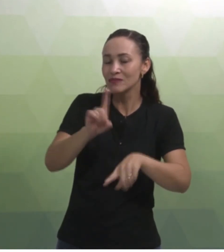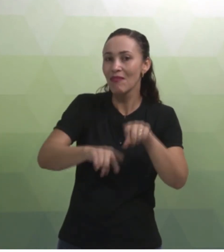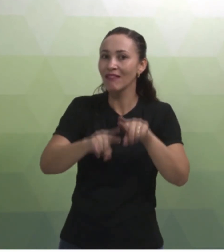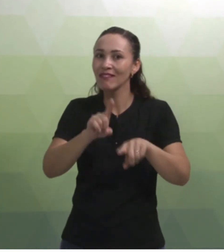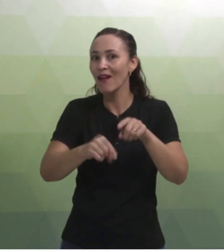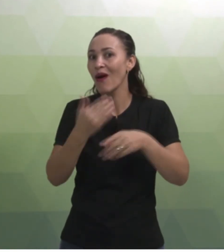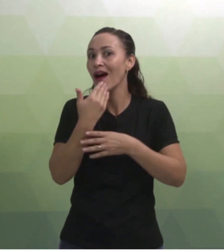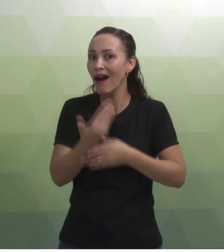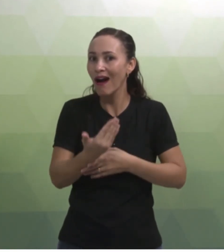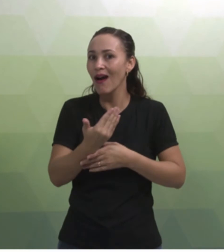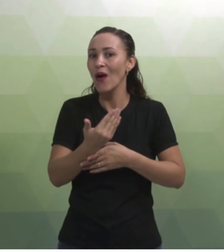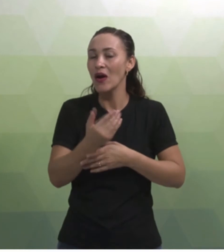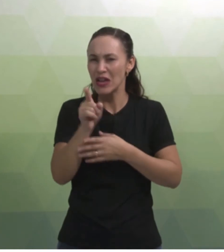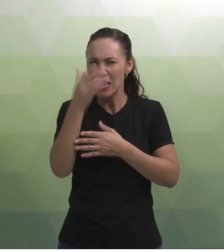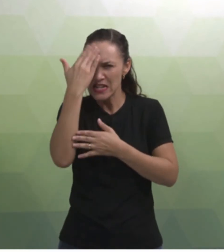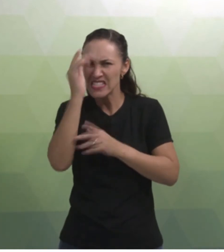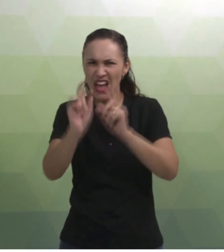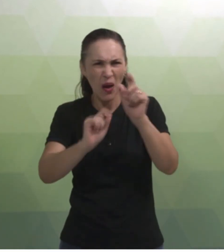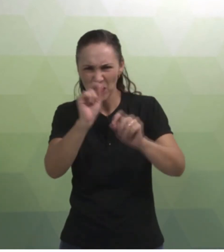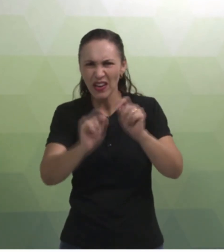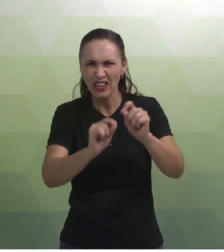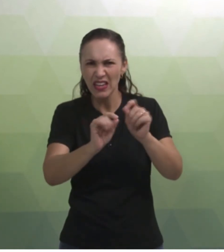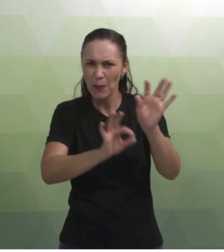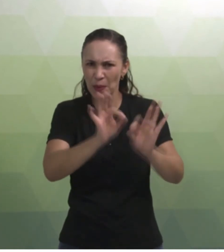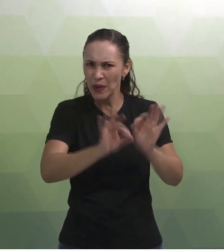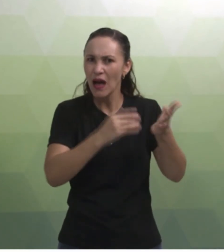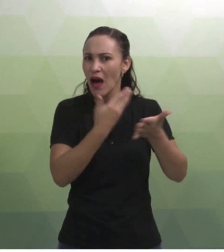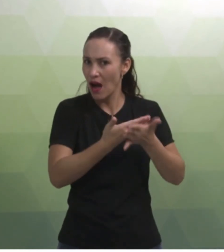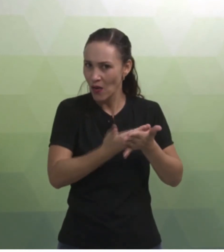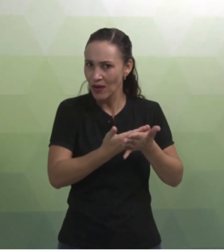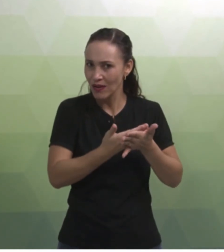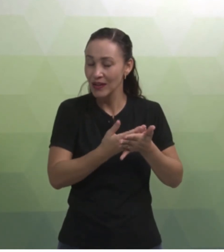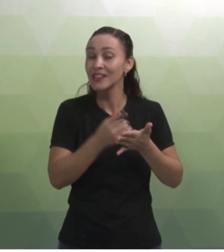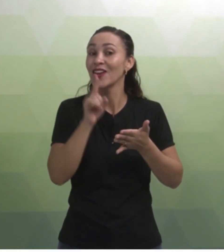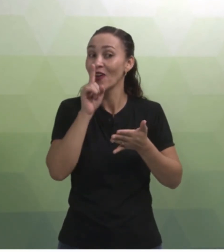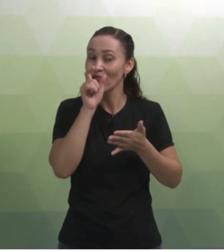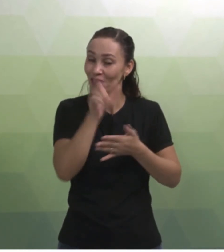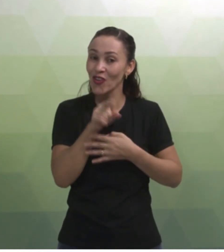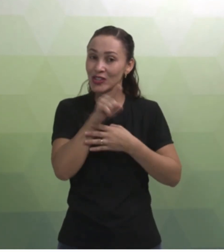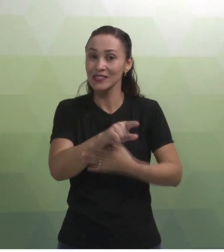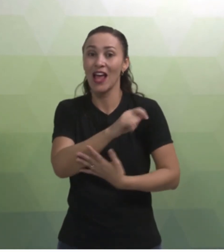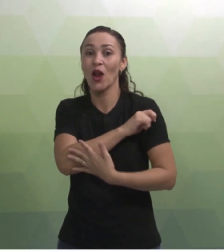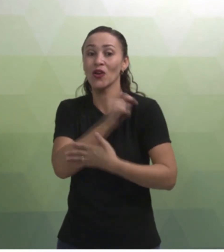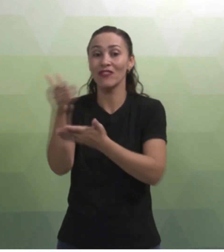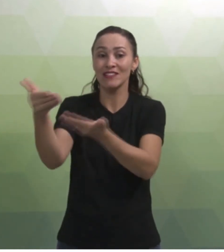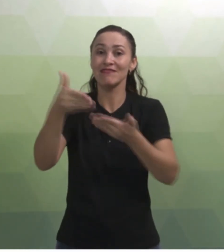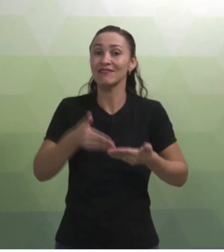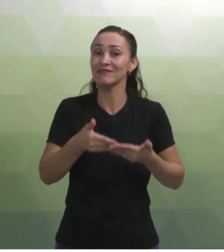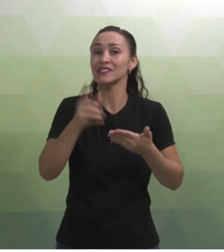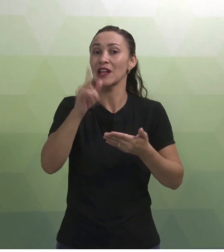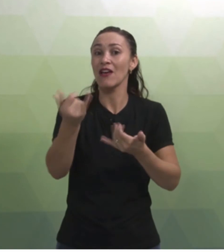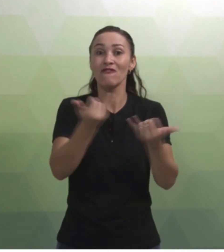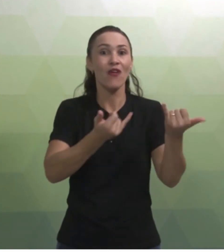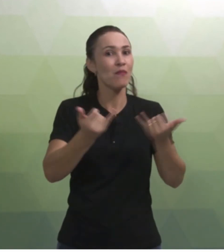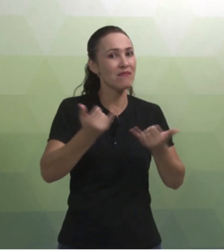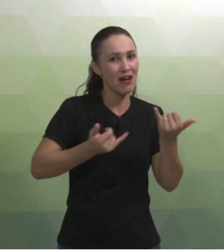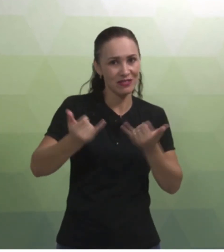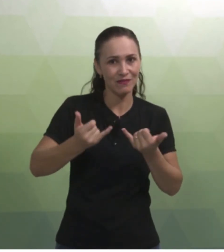Será se ele usa, se ele não usa? Se ele não usa, ele sabe o que é? Então, assim, você vai trazer para a gente essas informações,